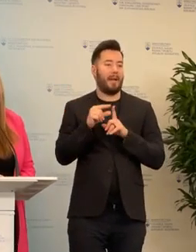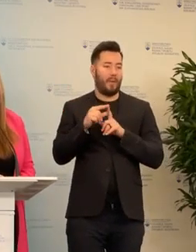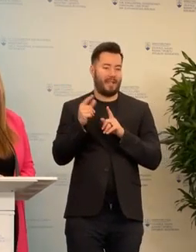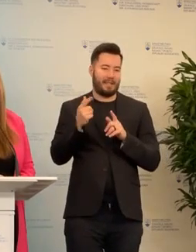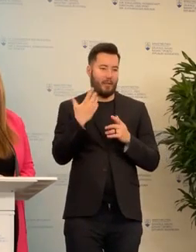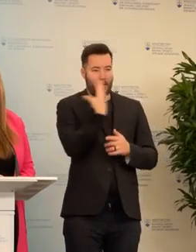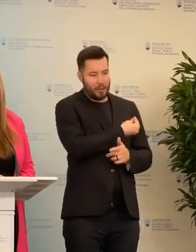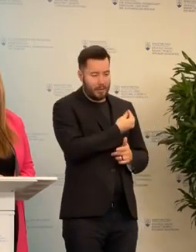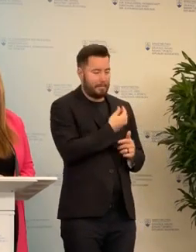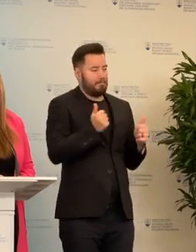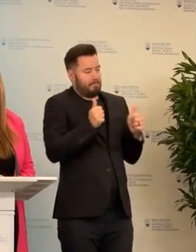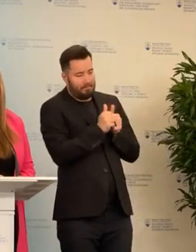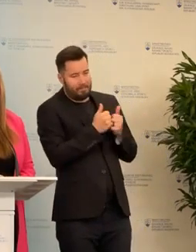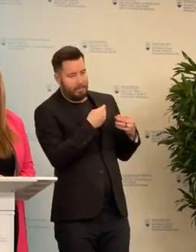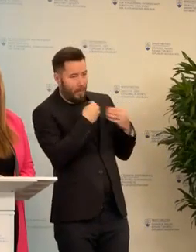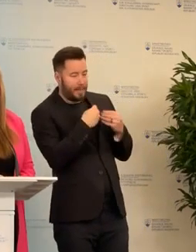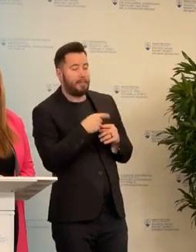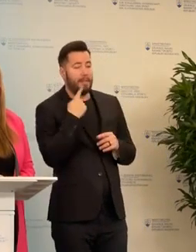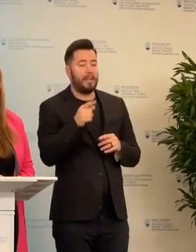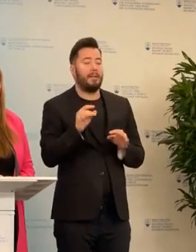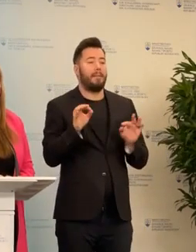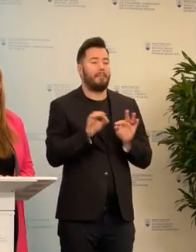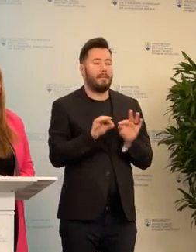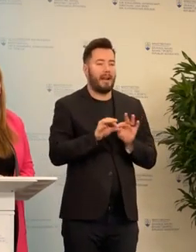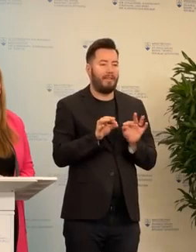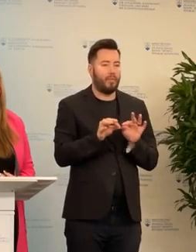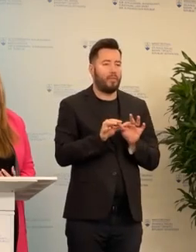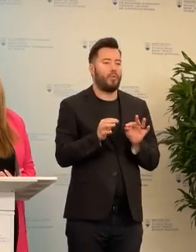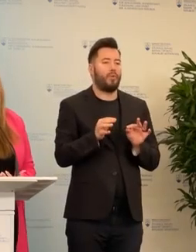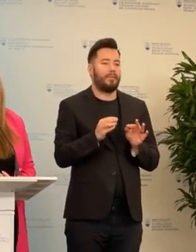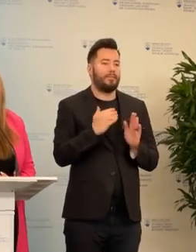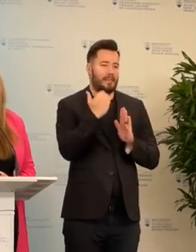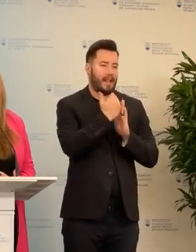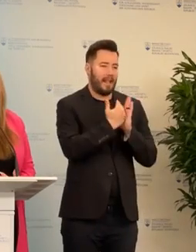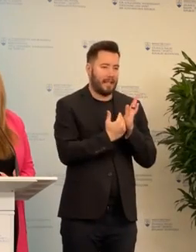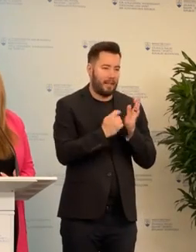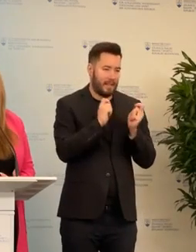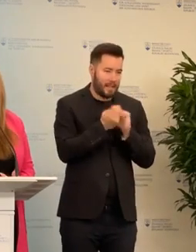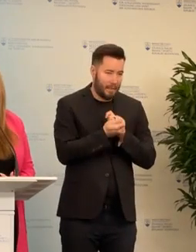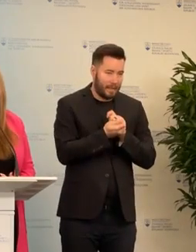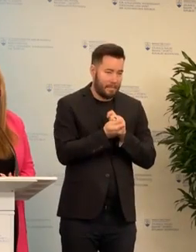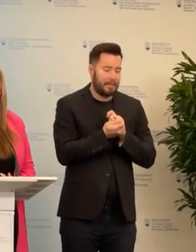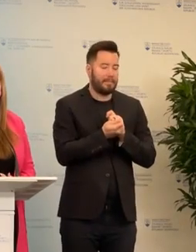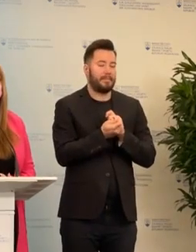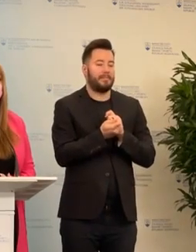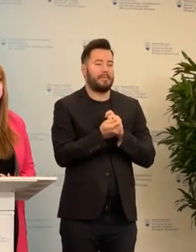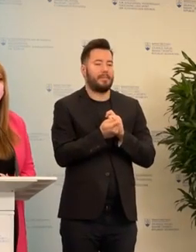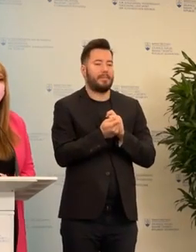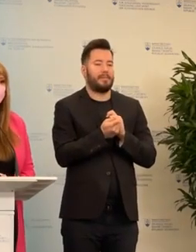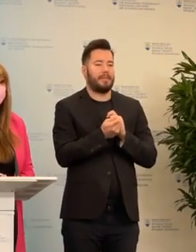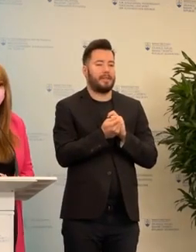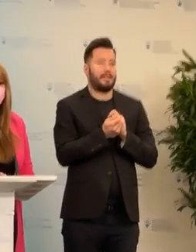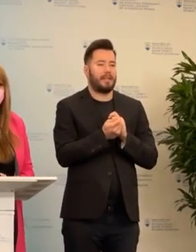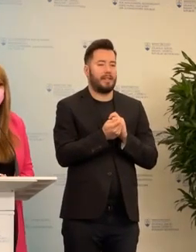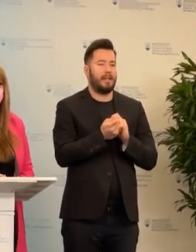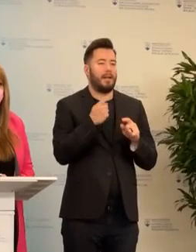poviem, že na toto sa pripravujú legislatívne zmeny, aj v súčinnosti s tým, že máme v Národnej rade teda